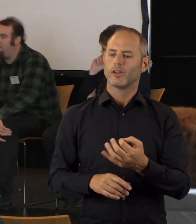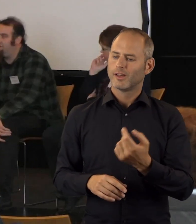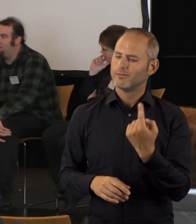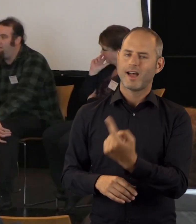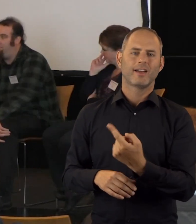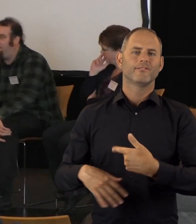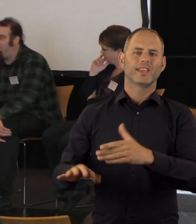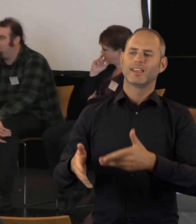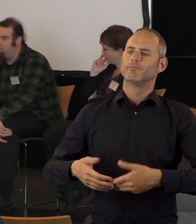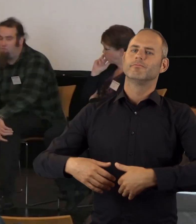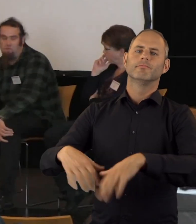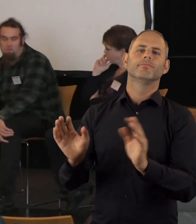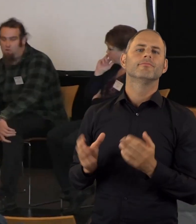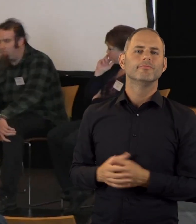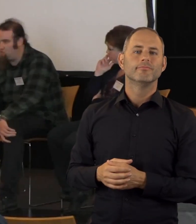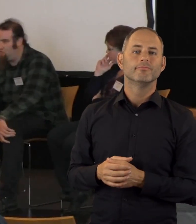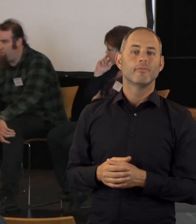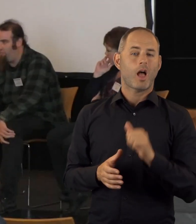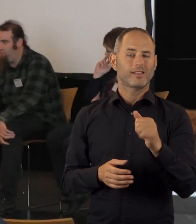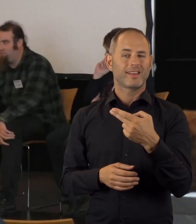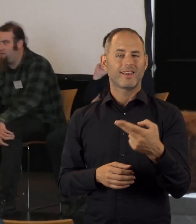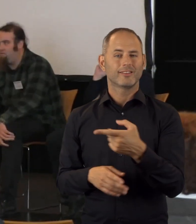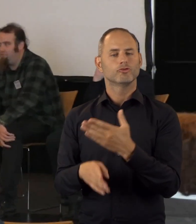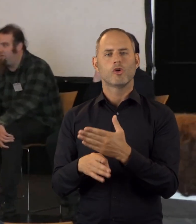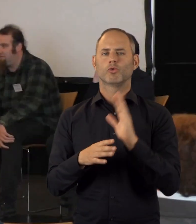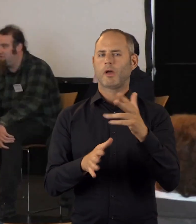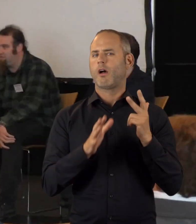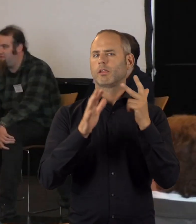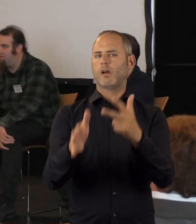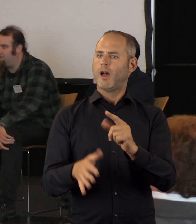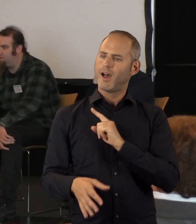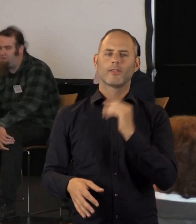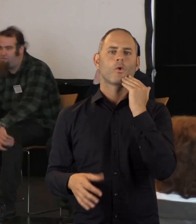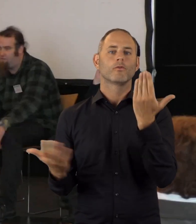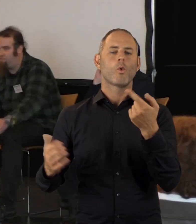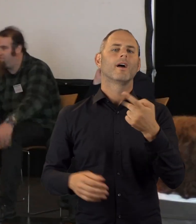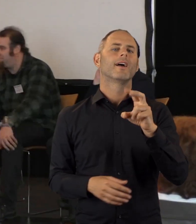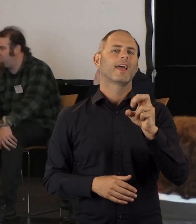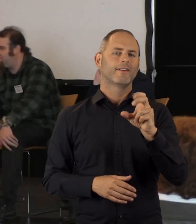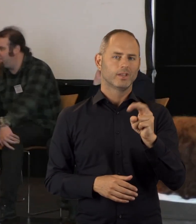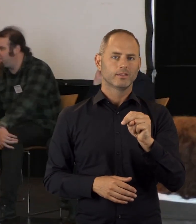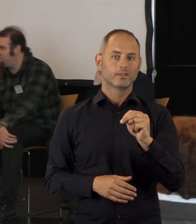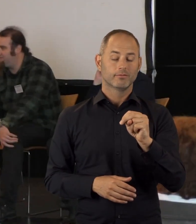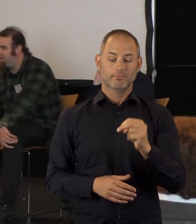ihren eigenen Weg gehen zu lassen. Annika Hille lebt mittlerweile seit acht Jahren in einer eigenen Wohnung in Gräfen.